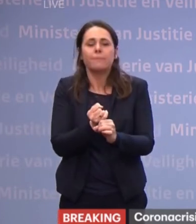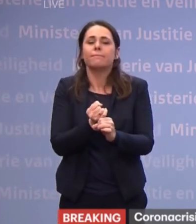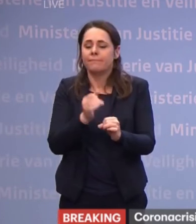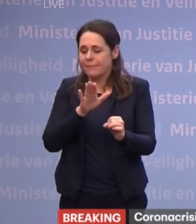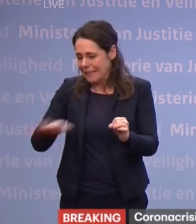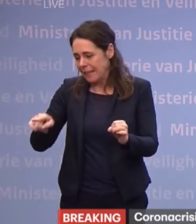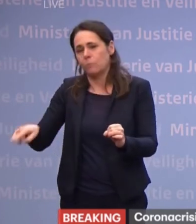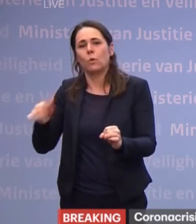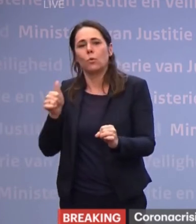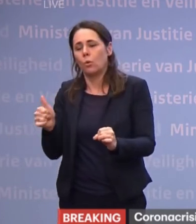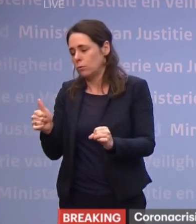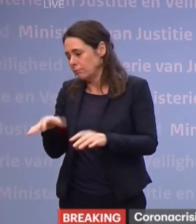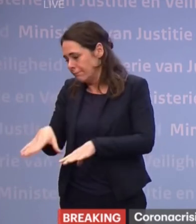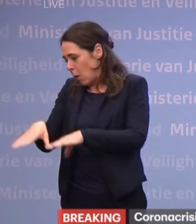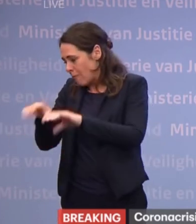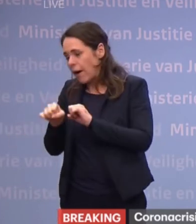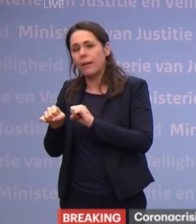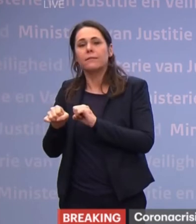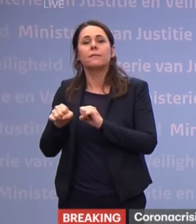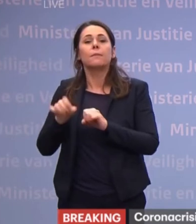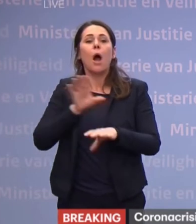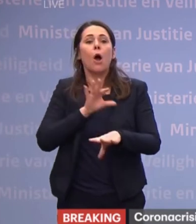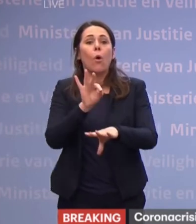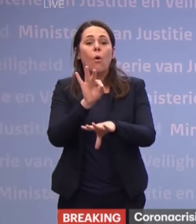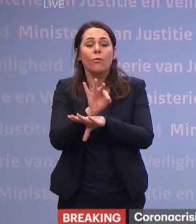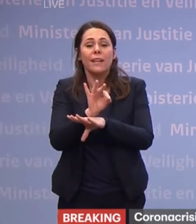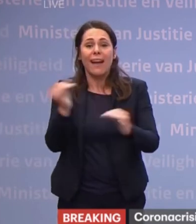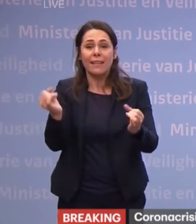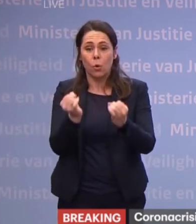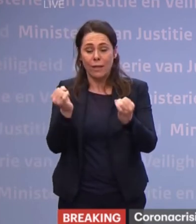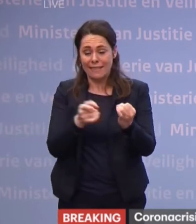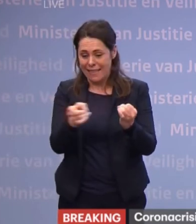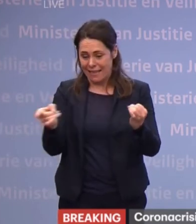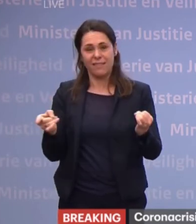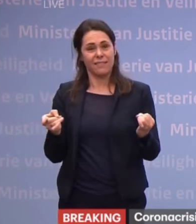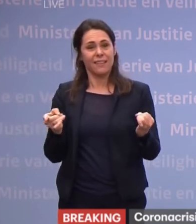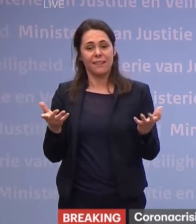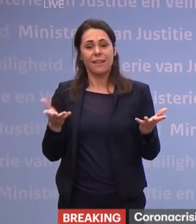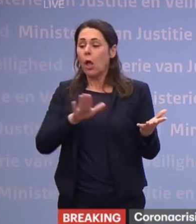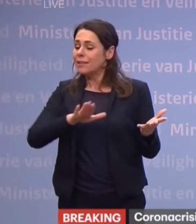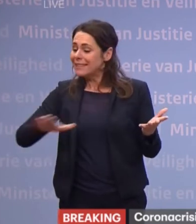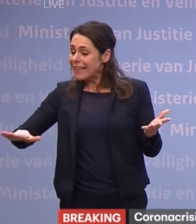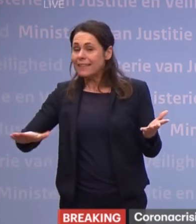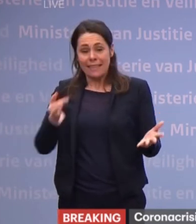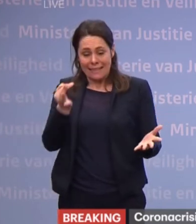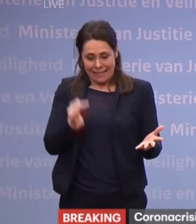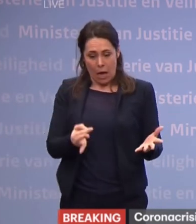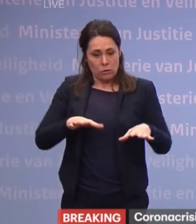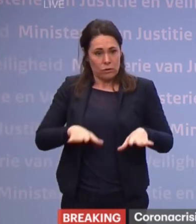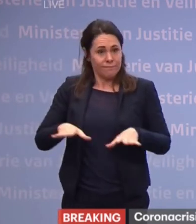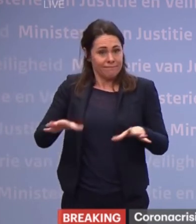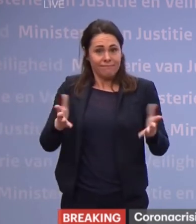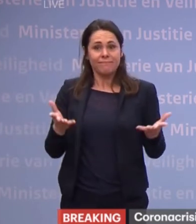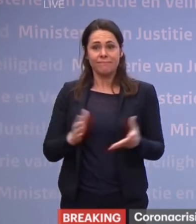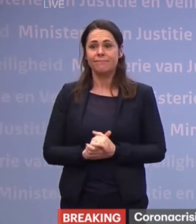Maar ook om het onderwijs te organiseren voor kinderen die thuis komen te zitten.